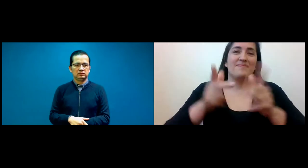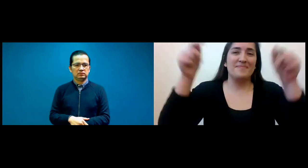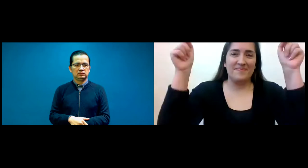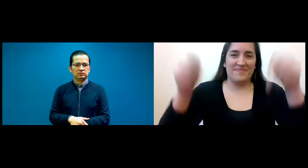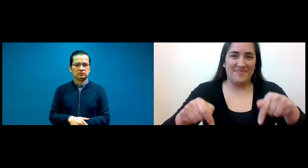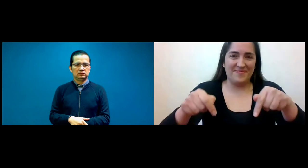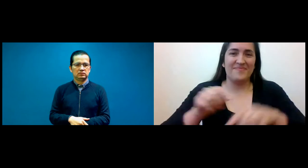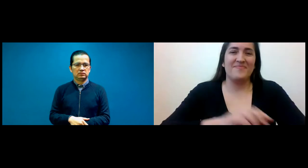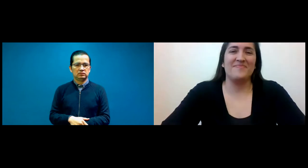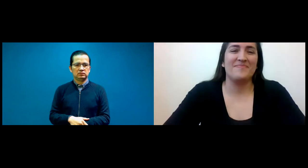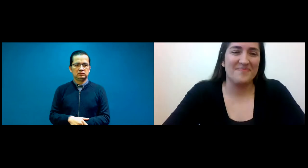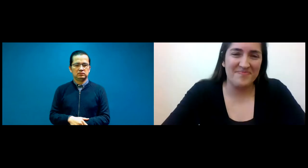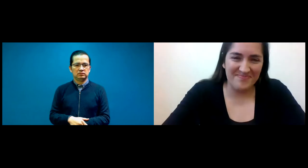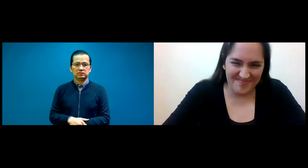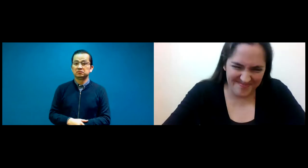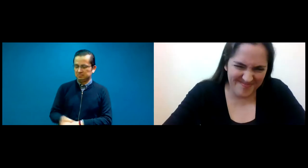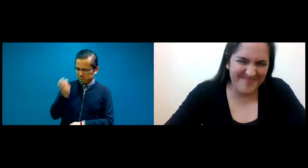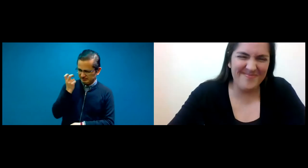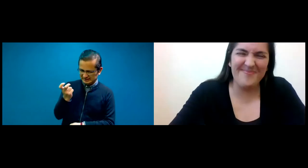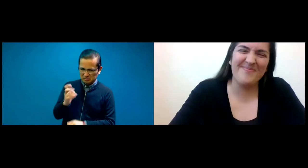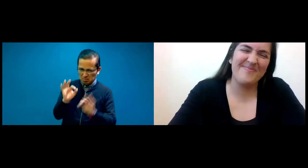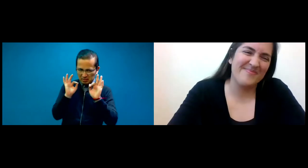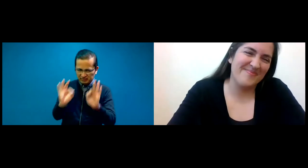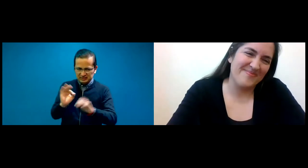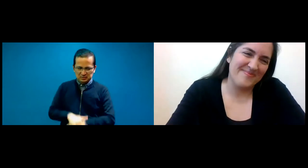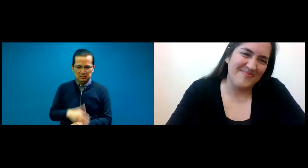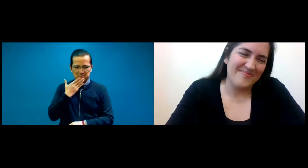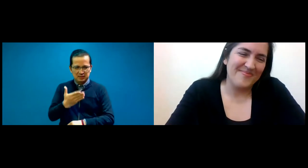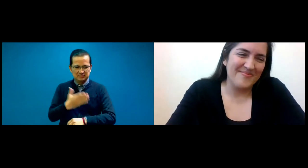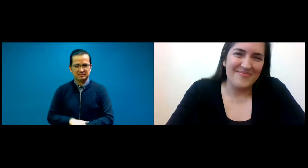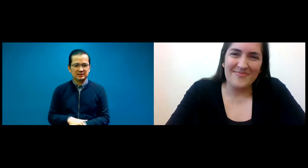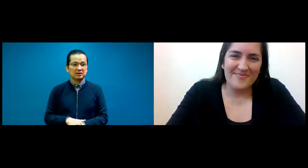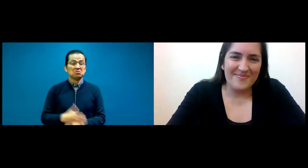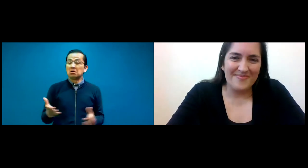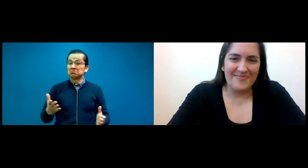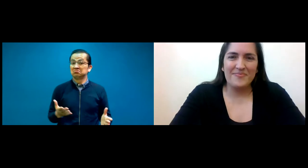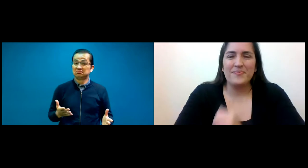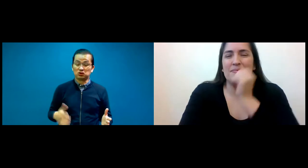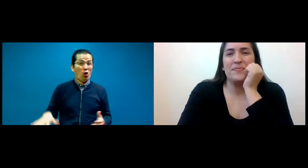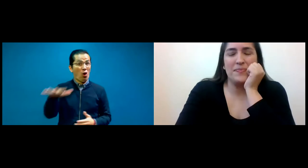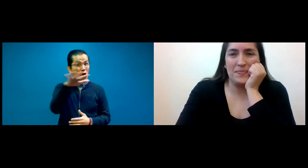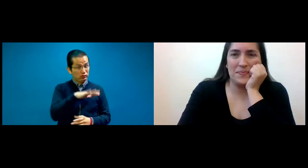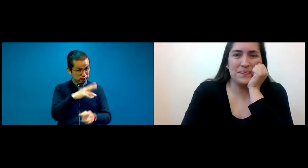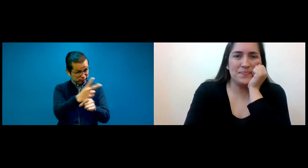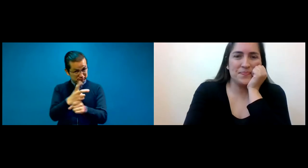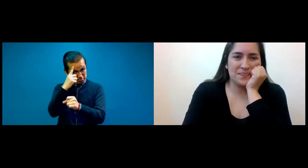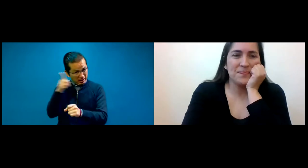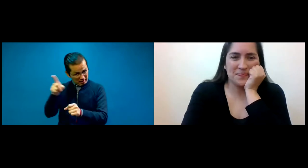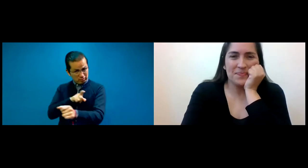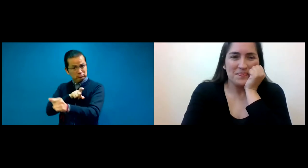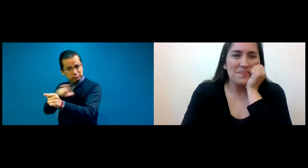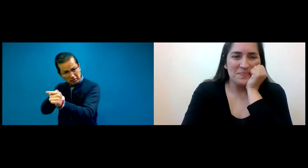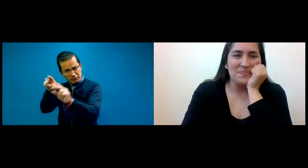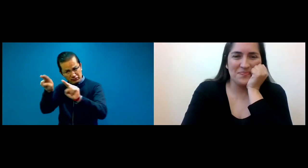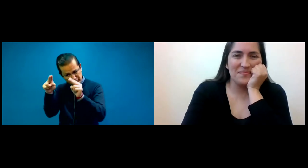Lengua de Señas ya. Perfecto. Muy bien, pues entonces todos están invitados a firmar, ¿no? Lo que haya que